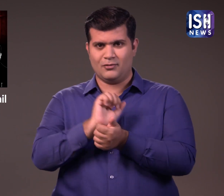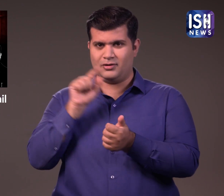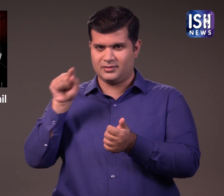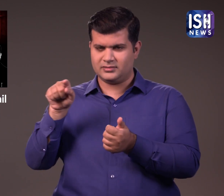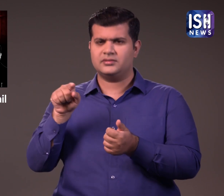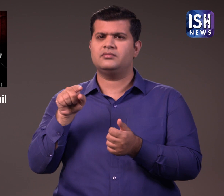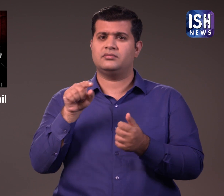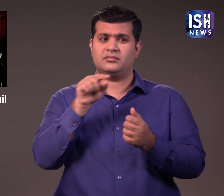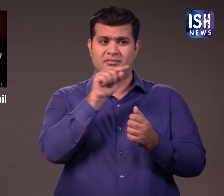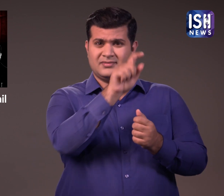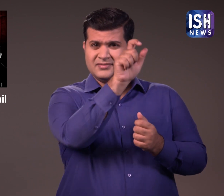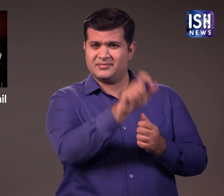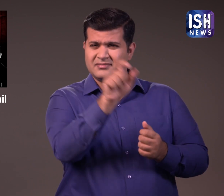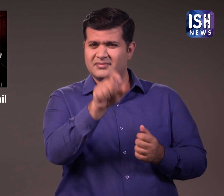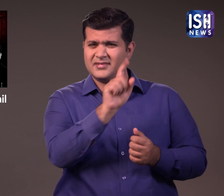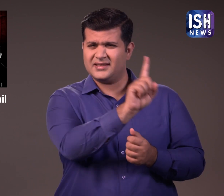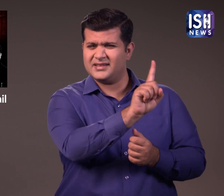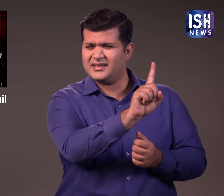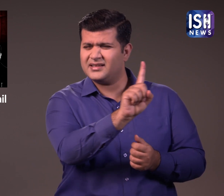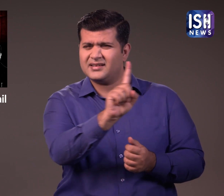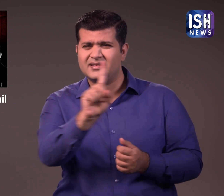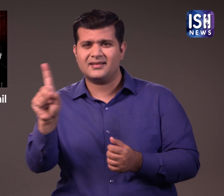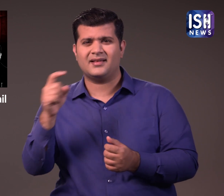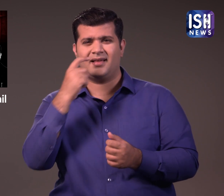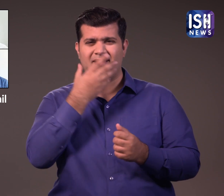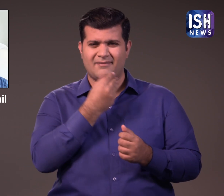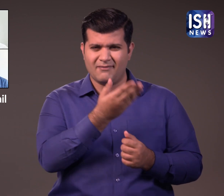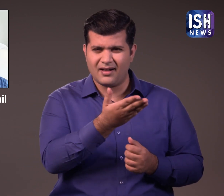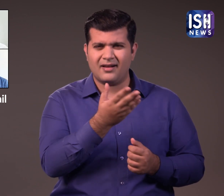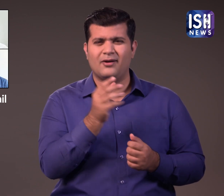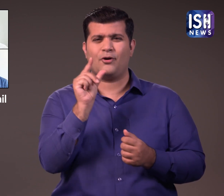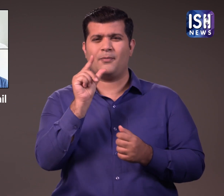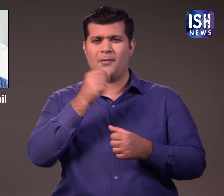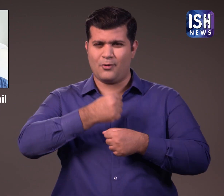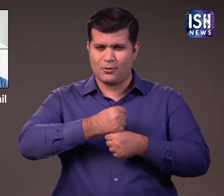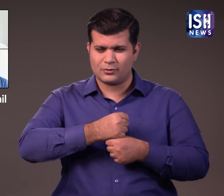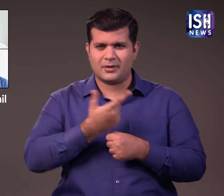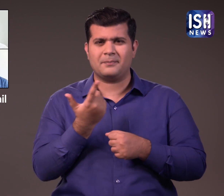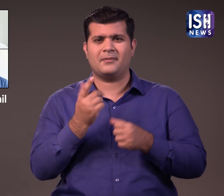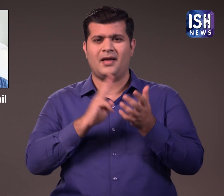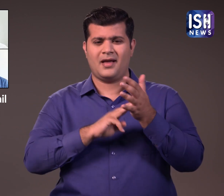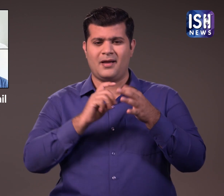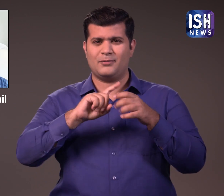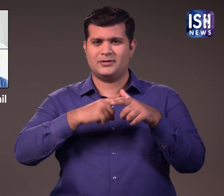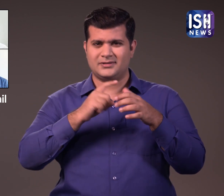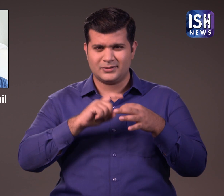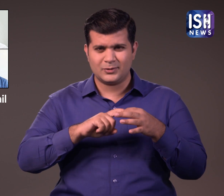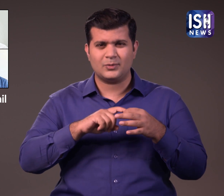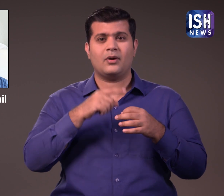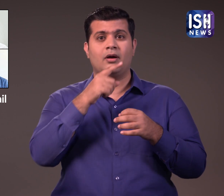मामले की सभी आरोपियों से पूच ताज की गई सारी जानकारी जुटाई गई और चार्टशी तयार की गई